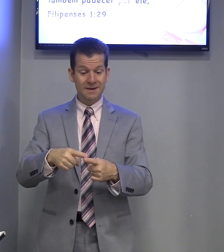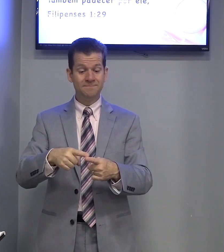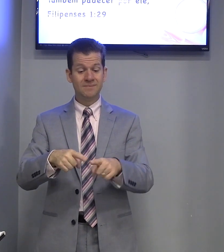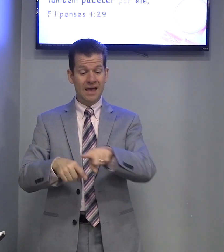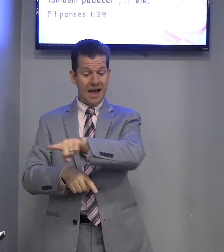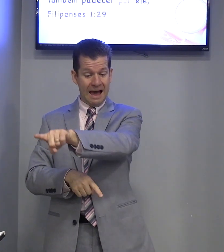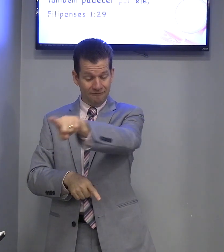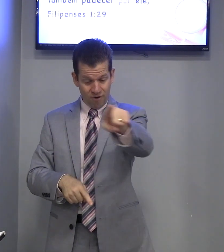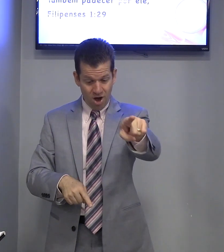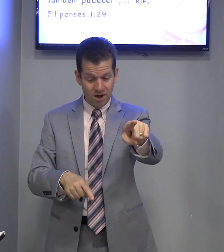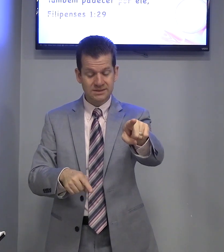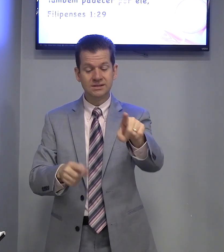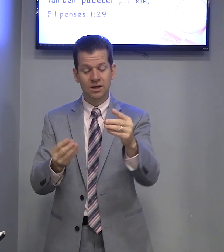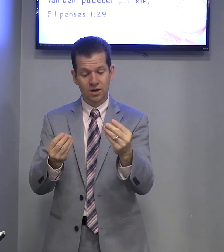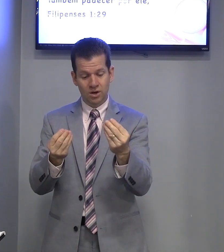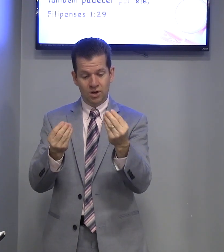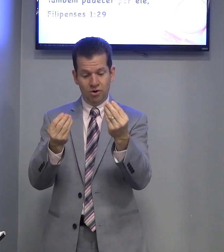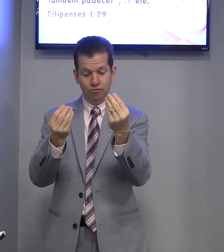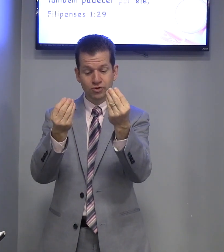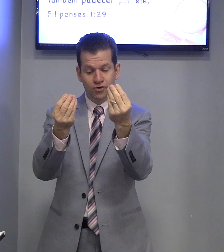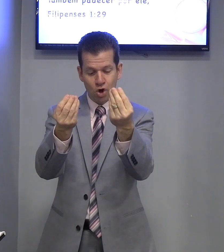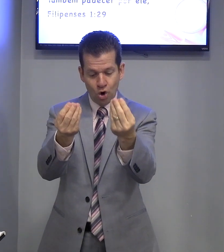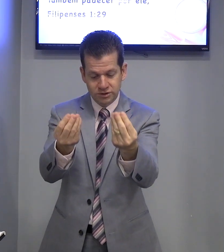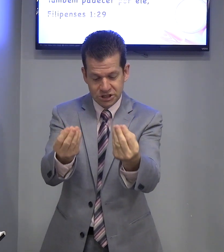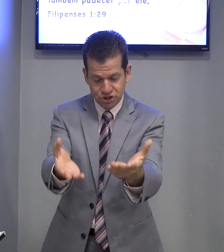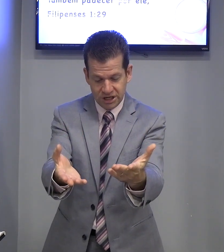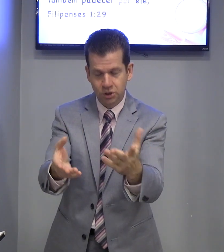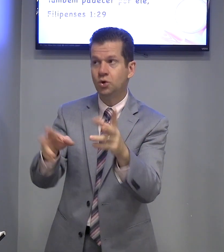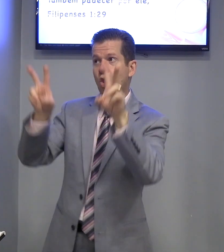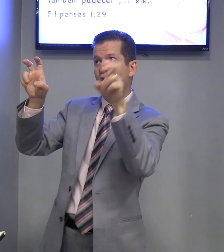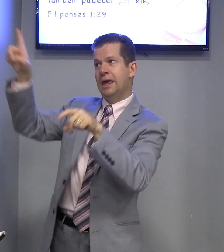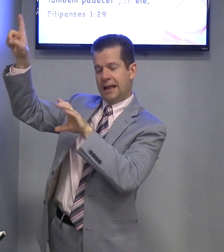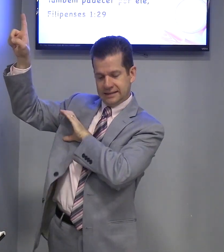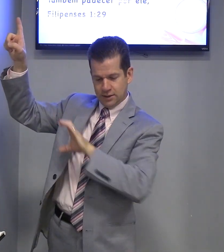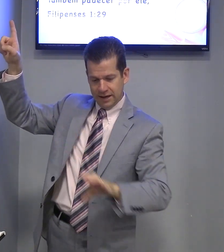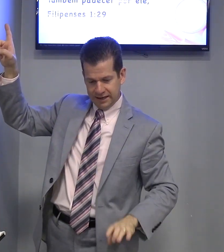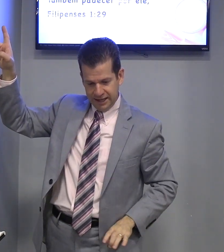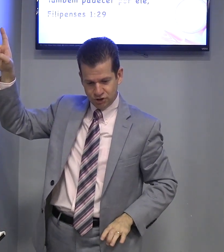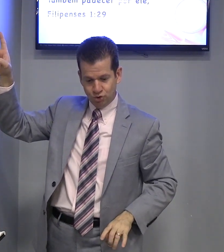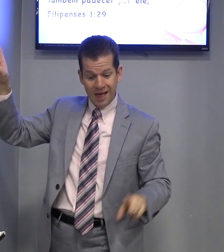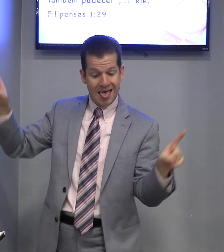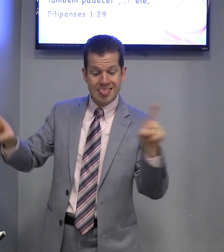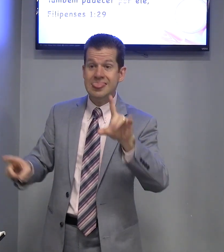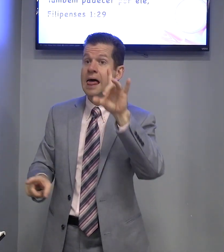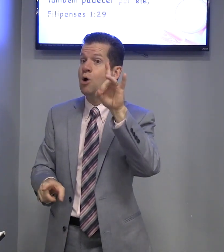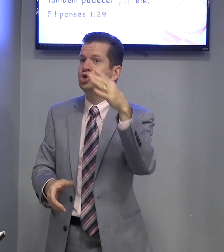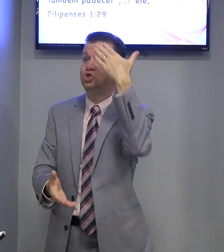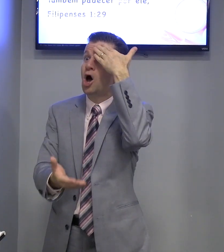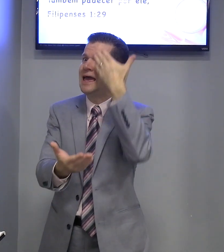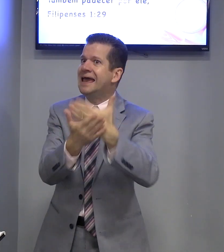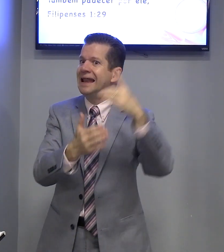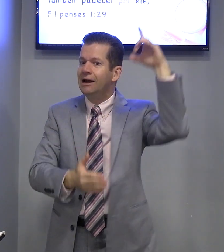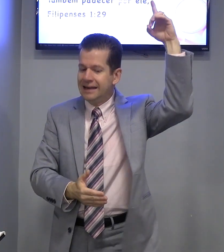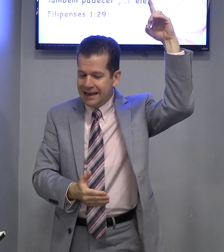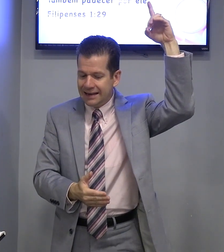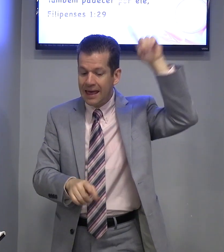a voz os foi concedida em relação a Cristo. Não só crer nele,